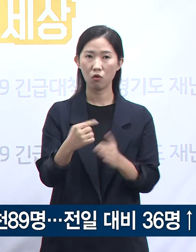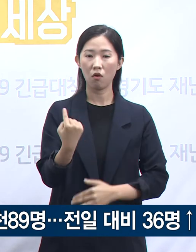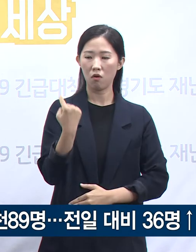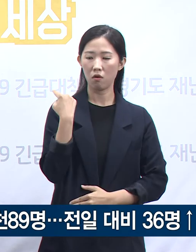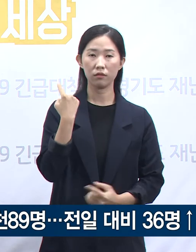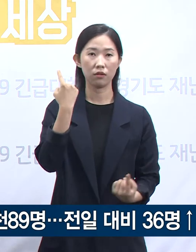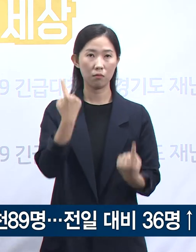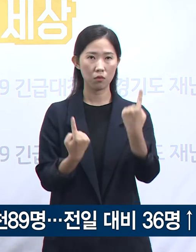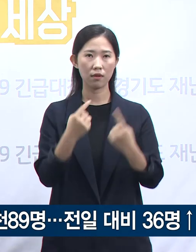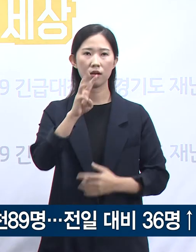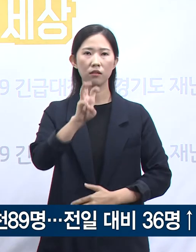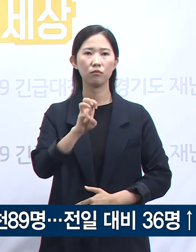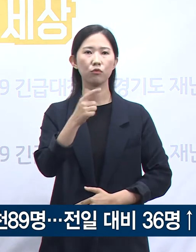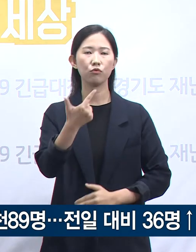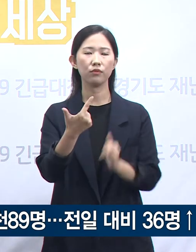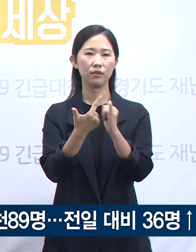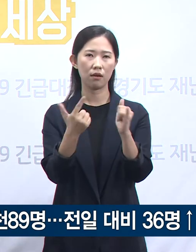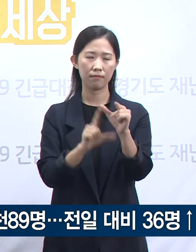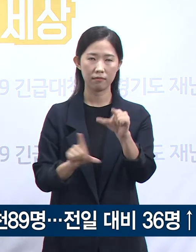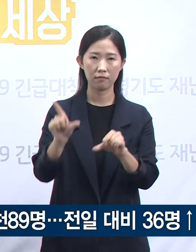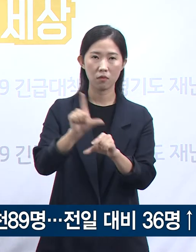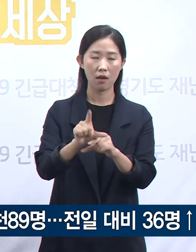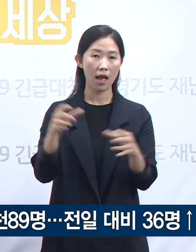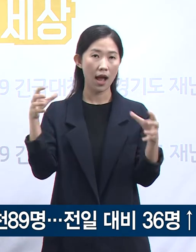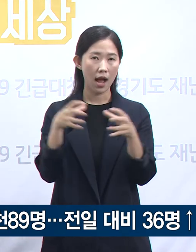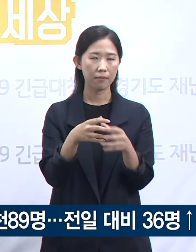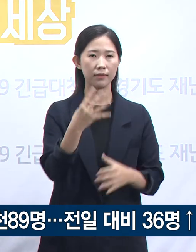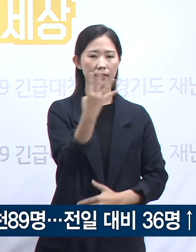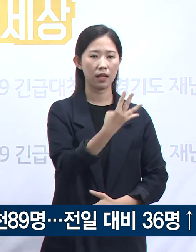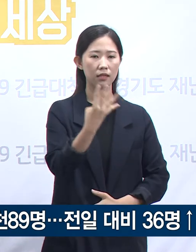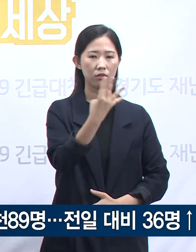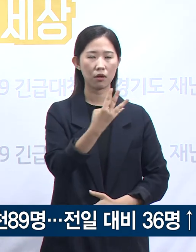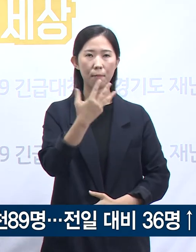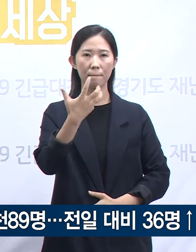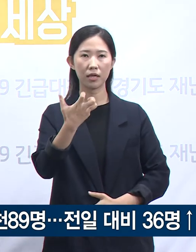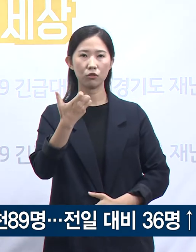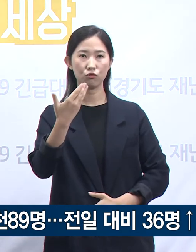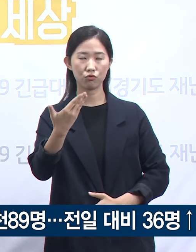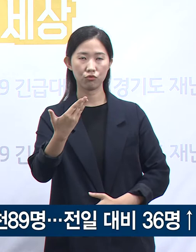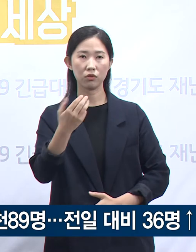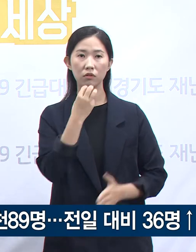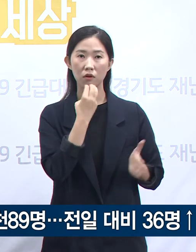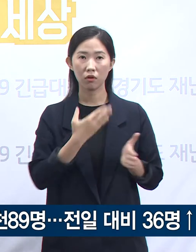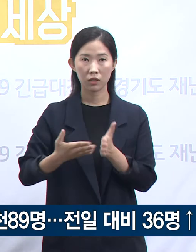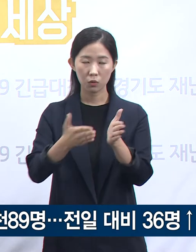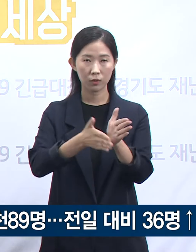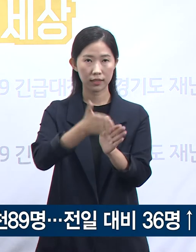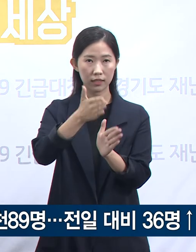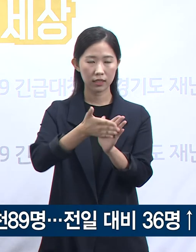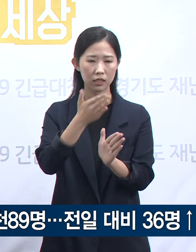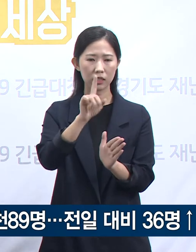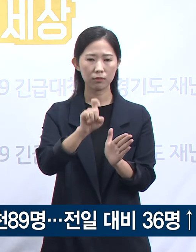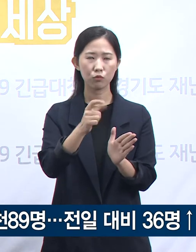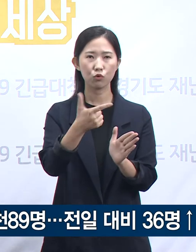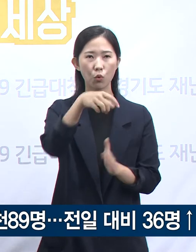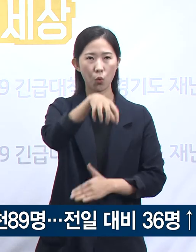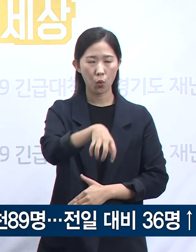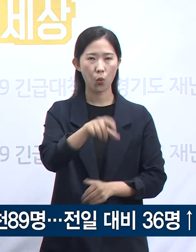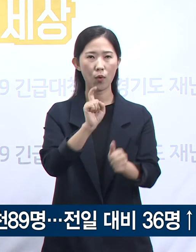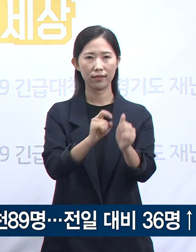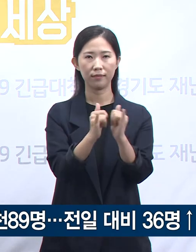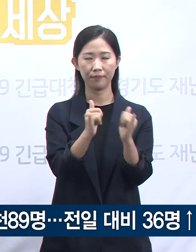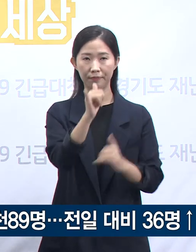대비 36명 증가한 총 4,089명으로 도내 16개 시군에서 확진자가 발생했습니다. 신규